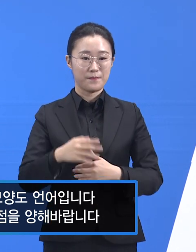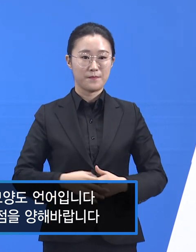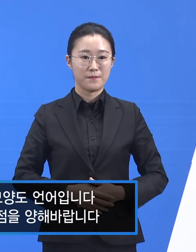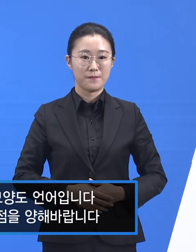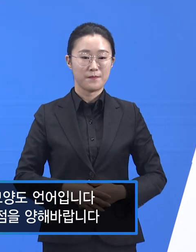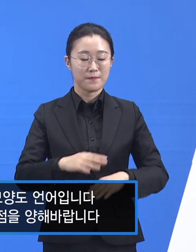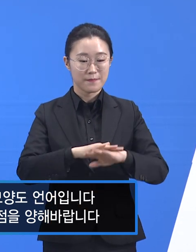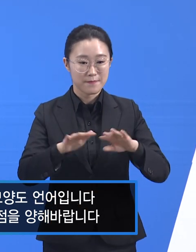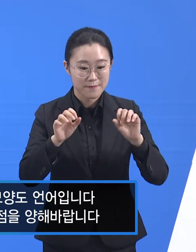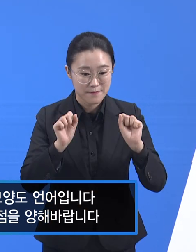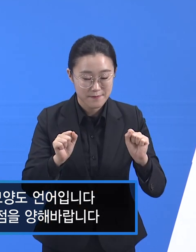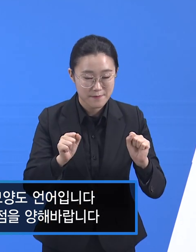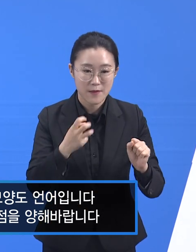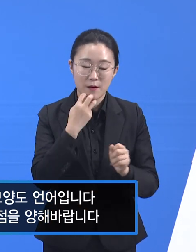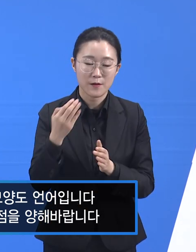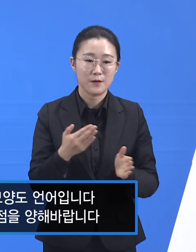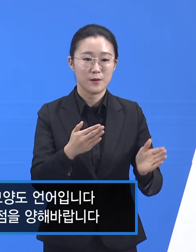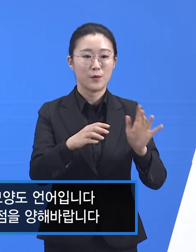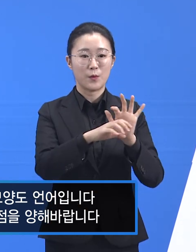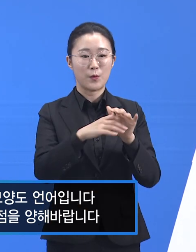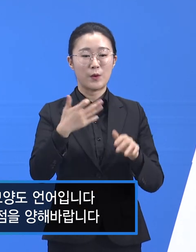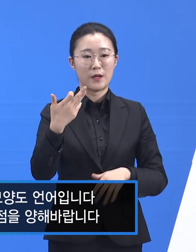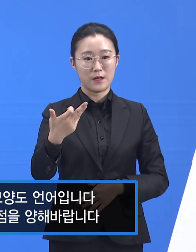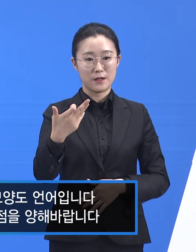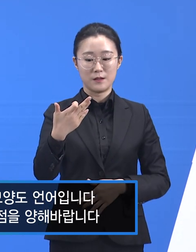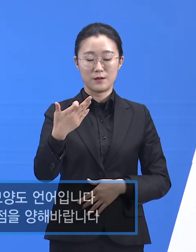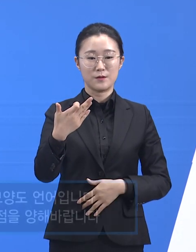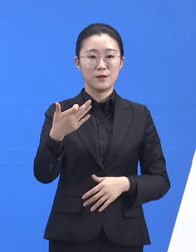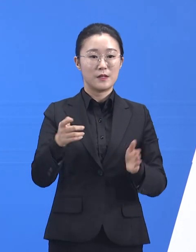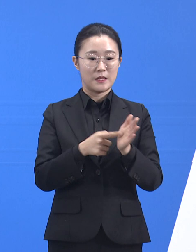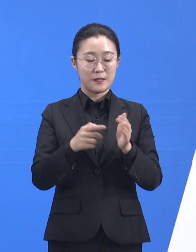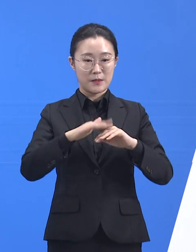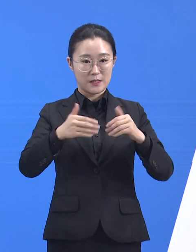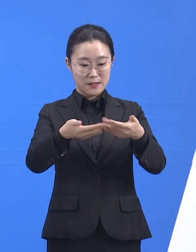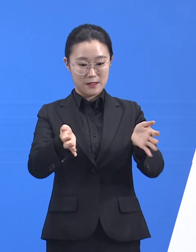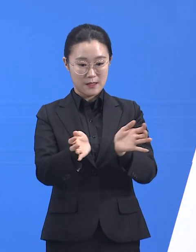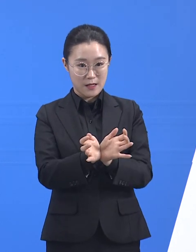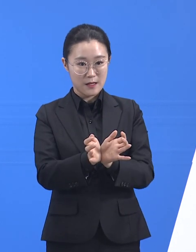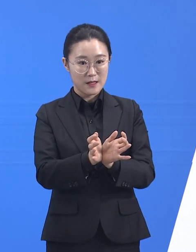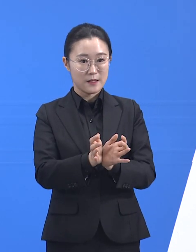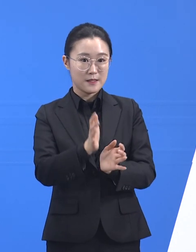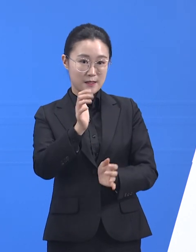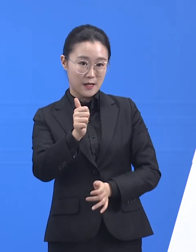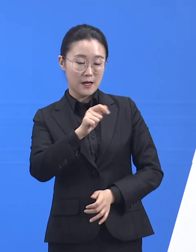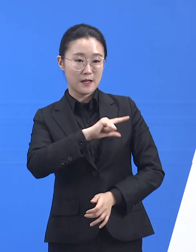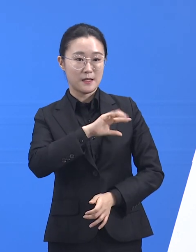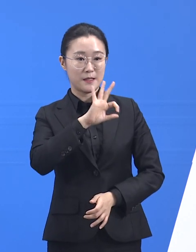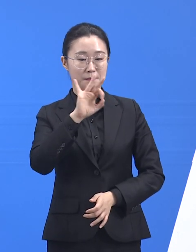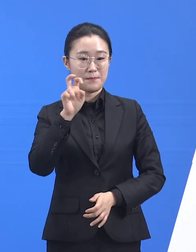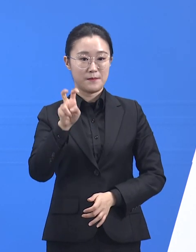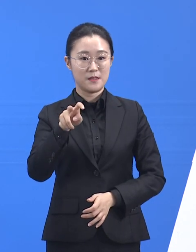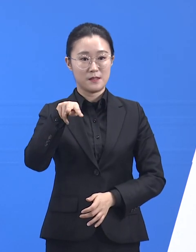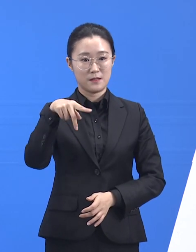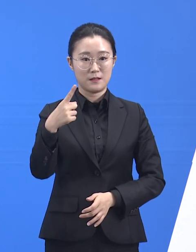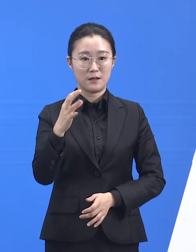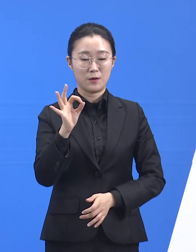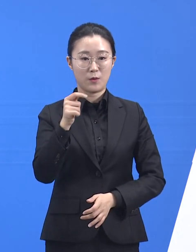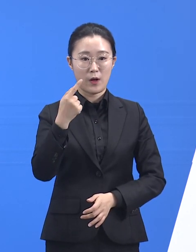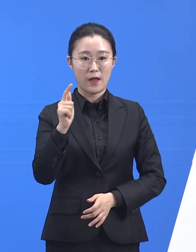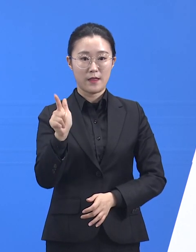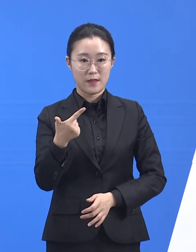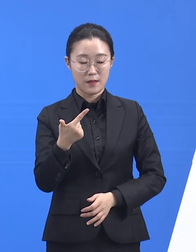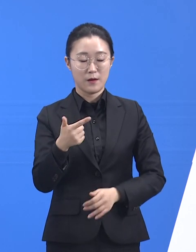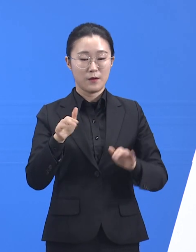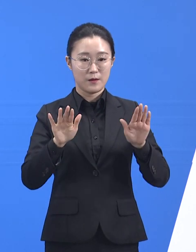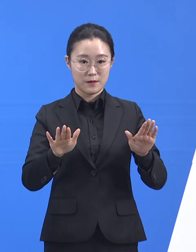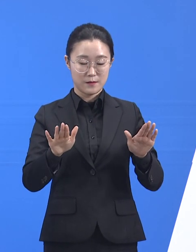안녕하십니까. 경기도 코로나19 긴급대책단의 임순관입니다. 12월 11일 금요일 경기도 코로나19